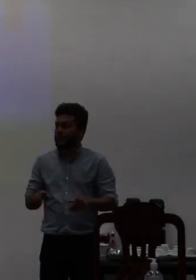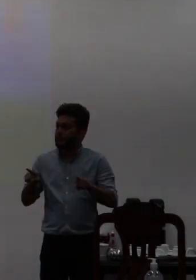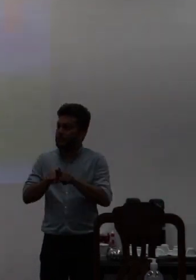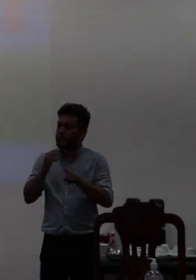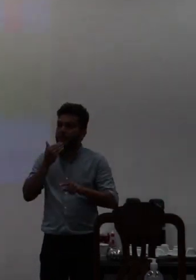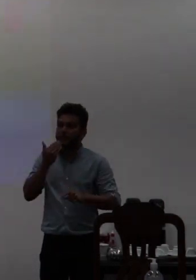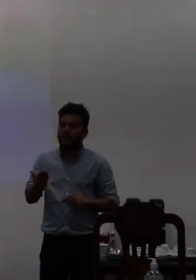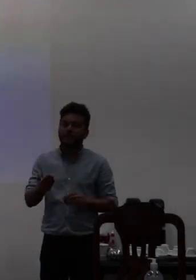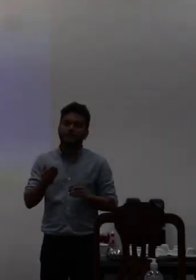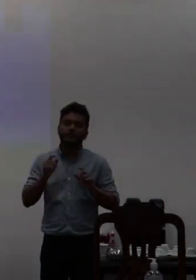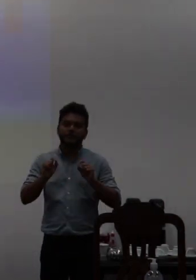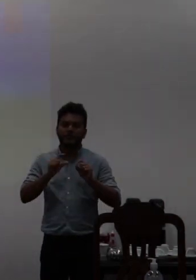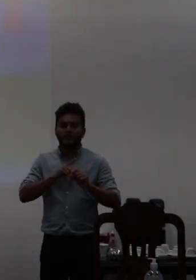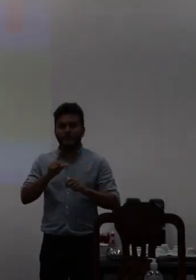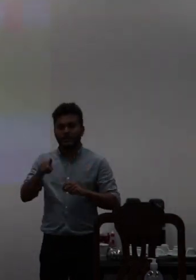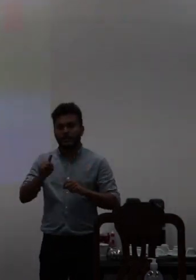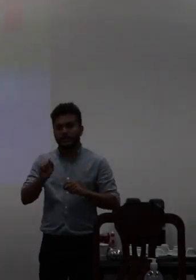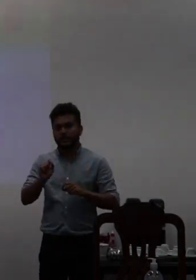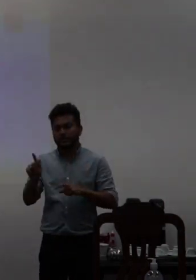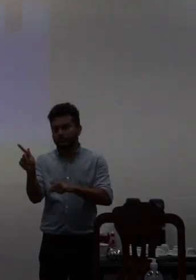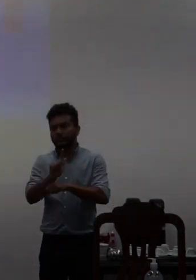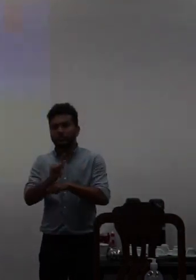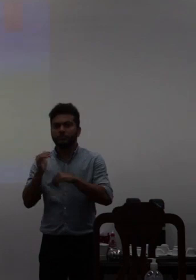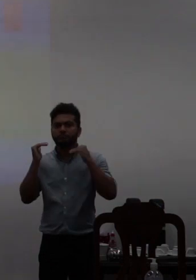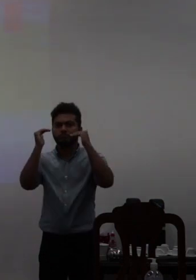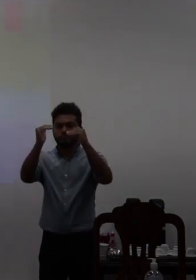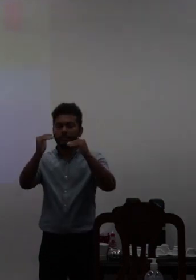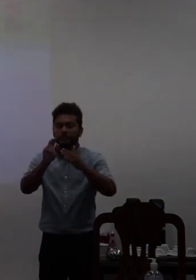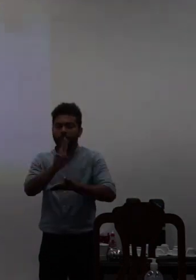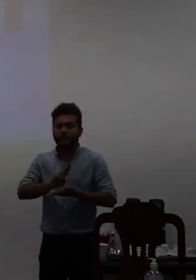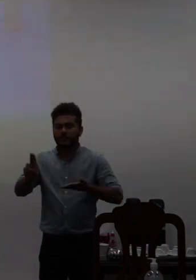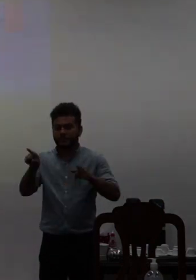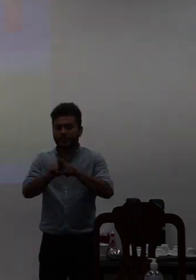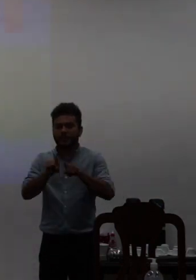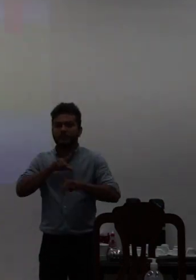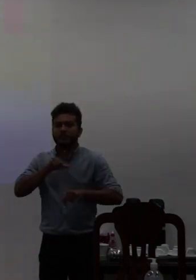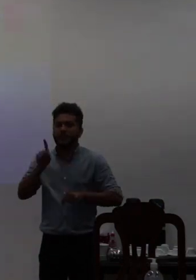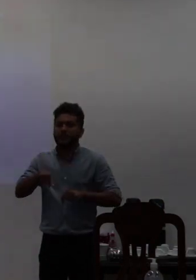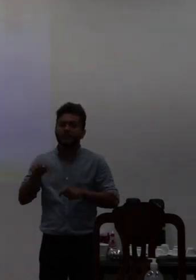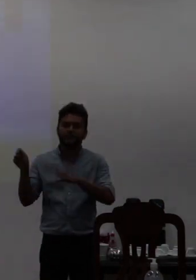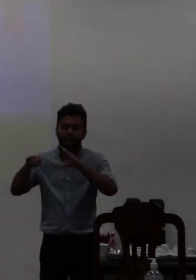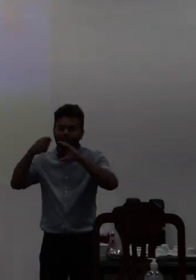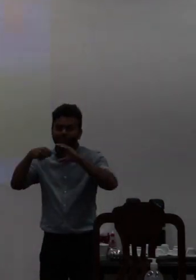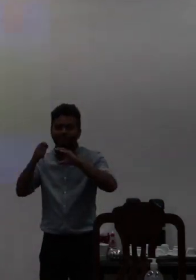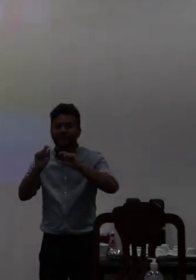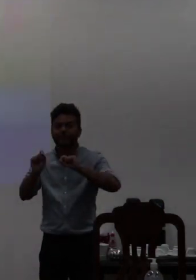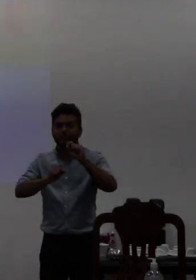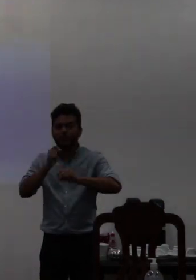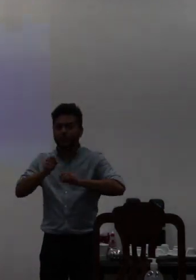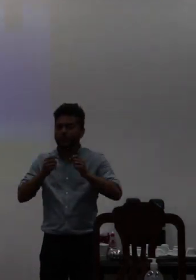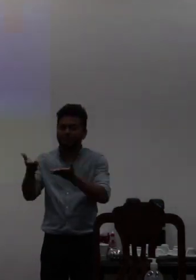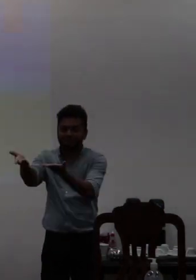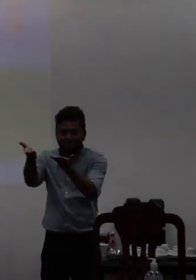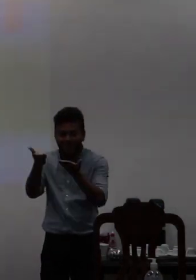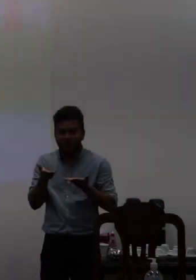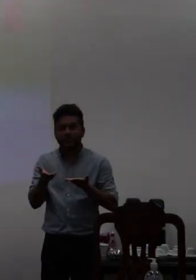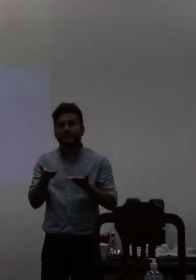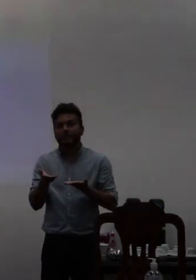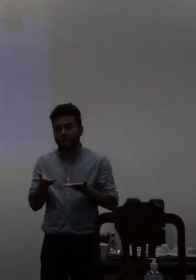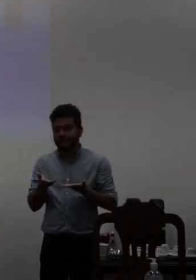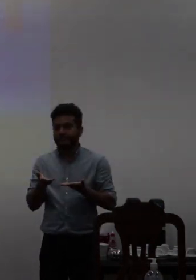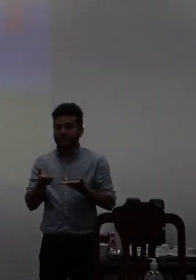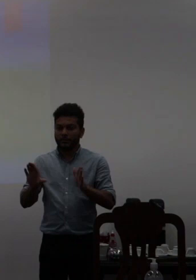solicitamos o gestor máximo da universidade que fizesse um vídeo institucional convidando a comunidade acadêmica